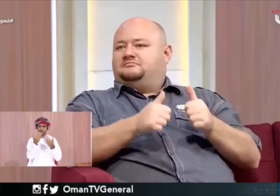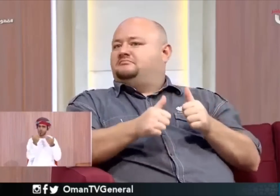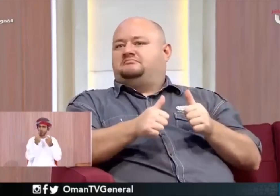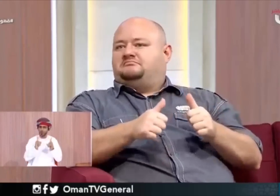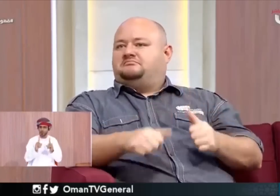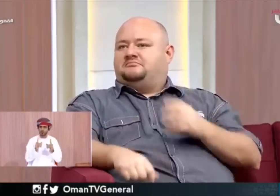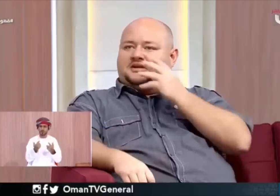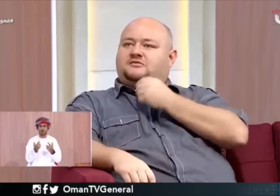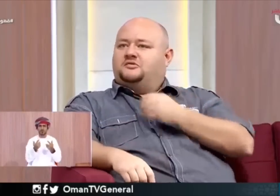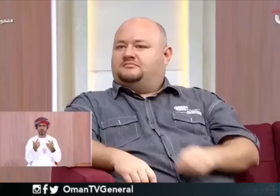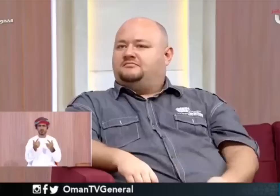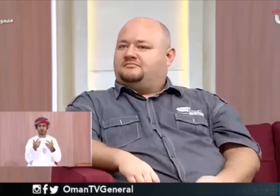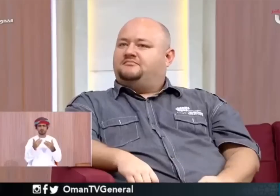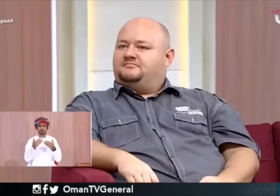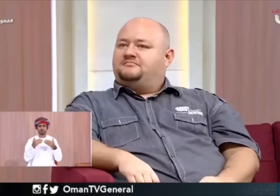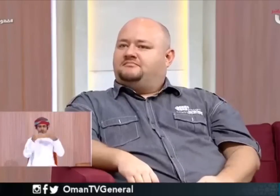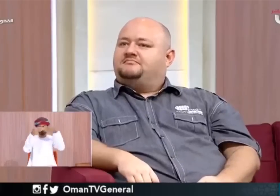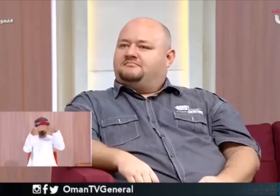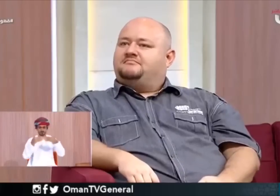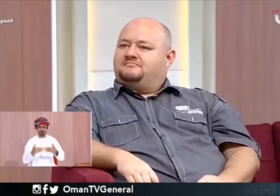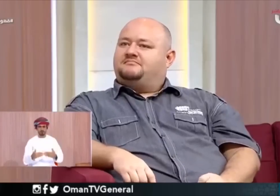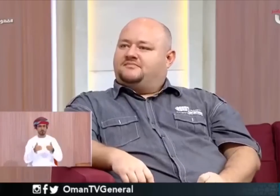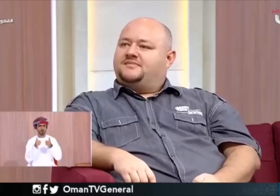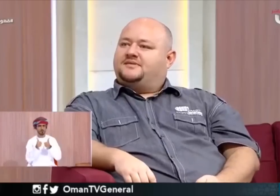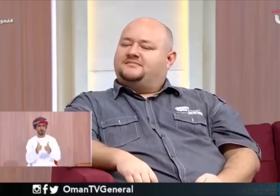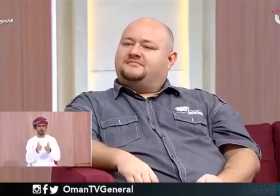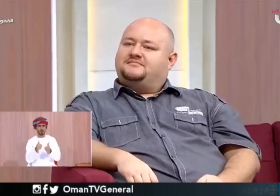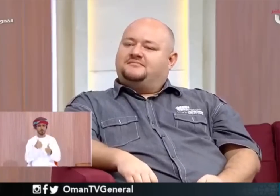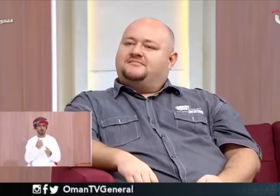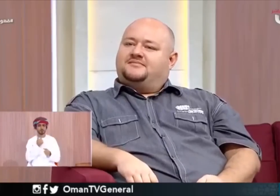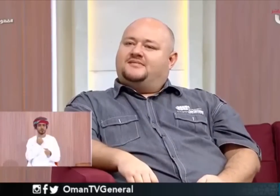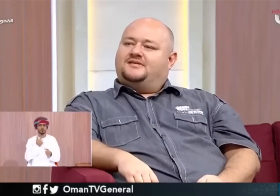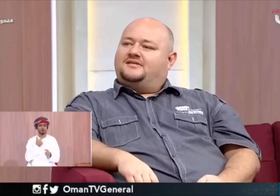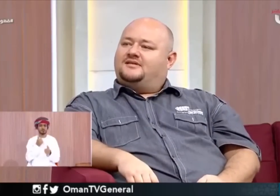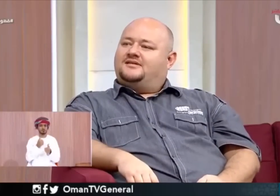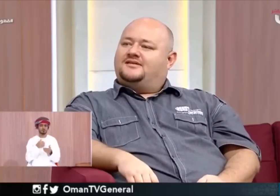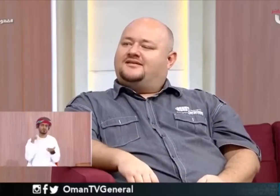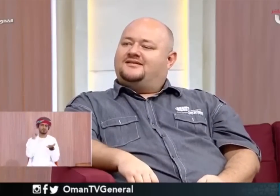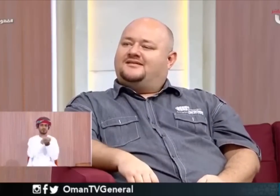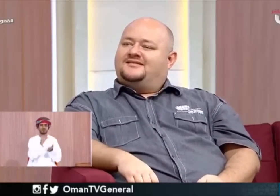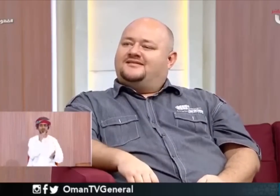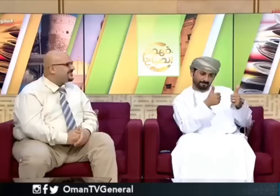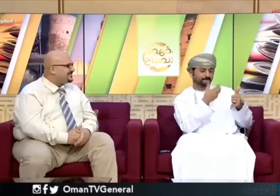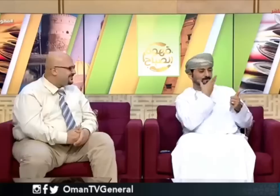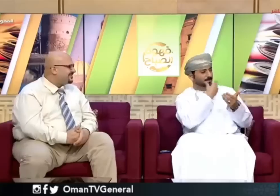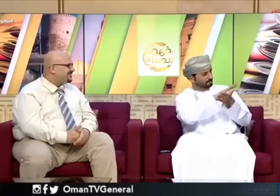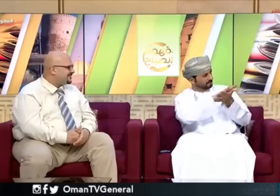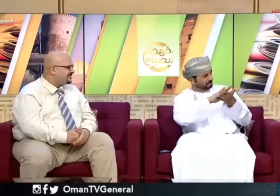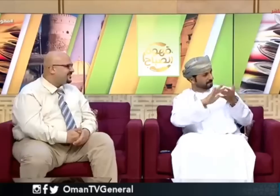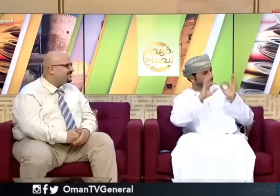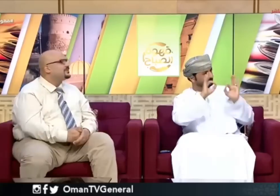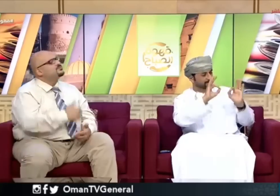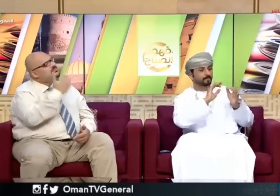لذلك قررت أن أن أنزل سلطنة عمان بالفعل ممتاز شكرا جزيلا لك يعني